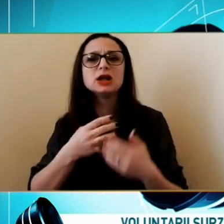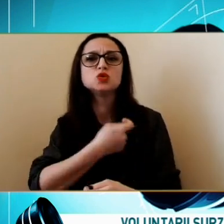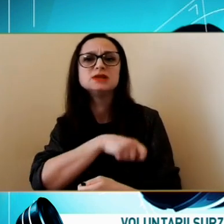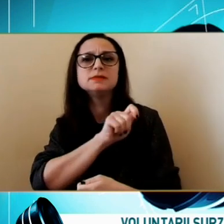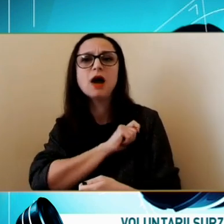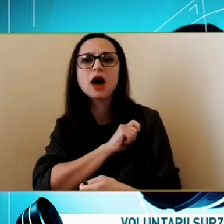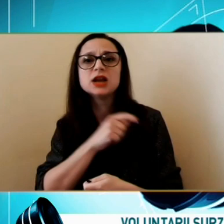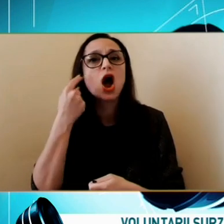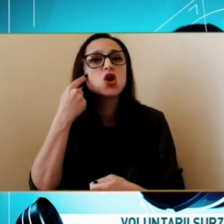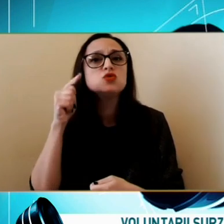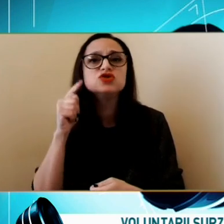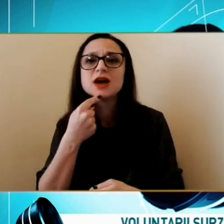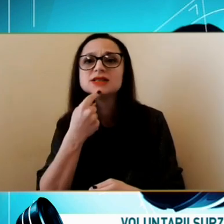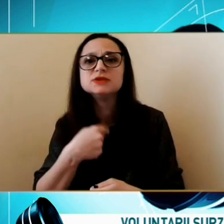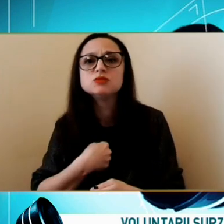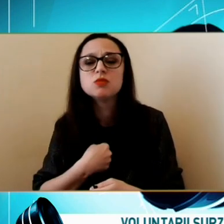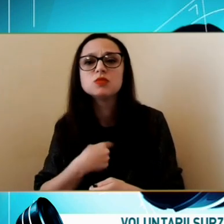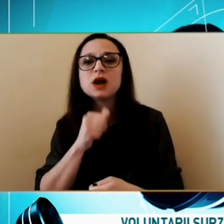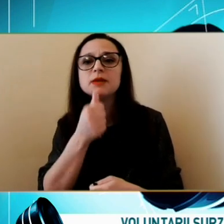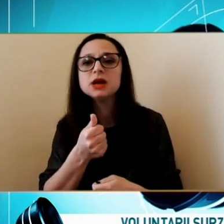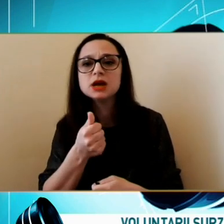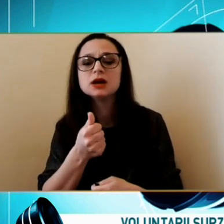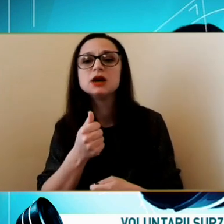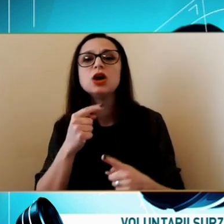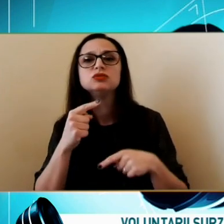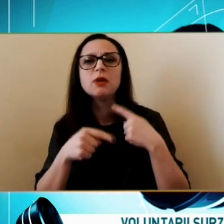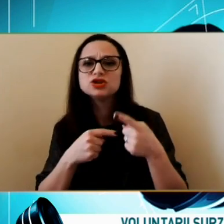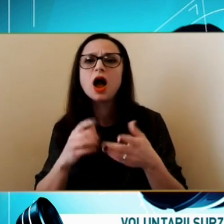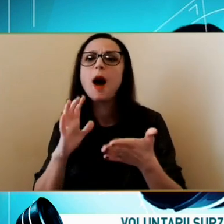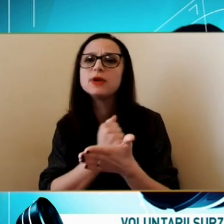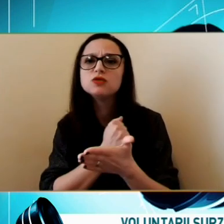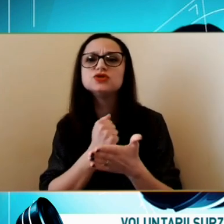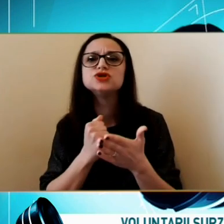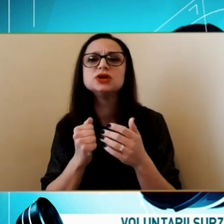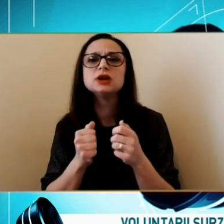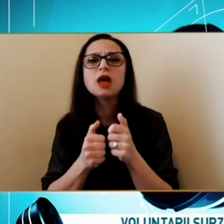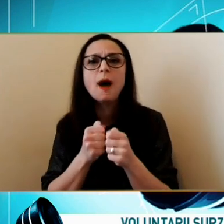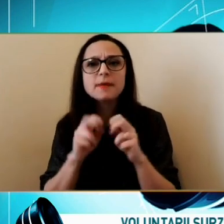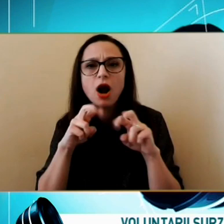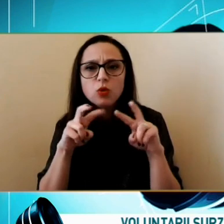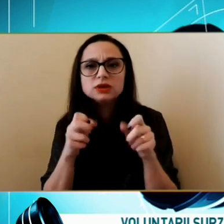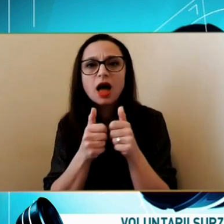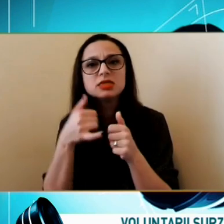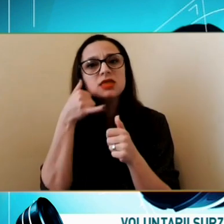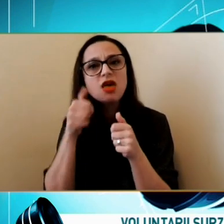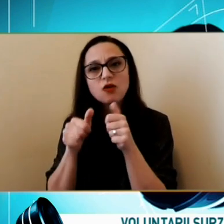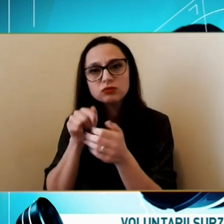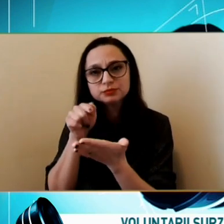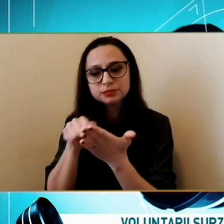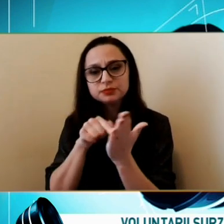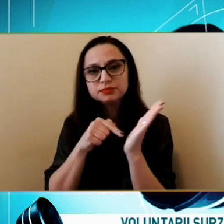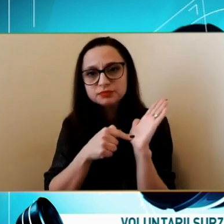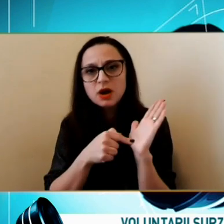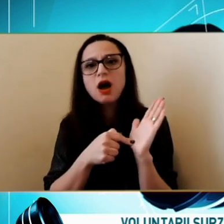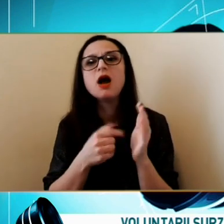știa să-mi spună nimic Dar până la urmă Am dat de capăt Am căutat în telefon Am sunat Persoanele Care Le așteaptă